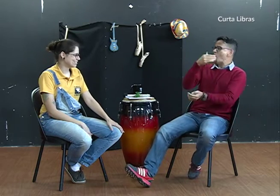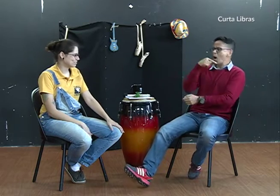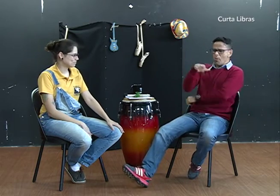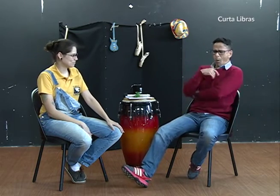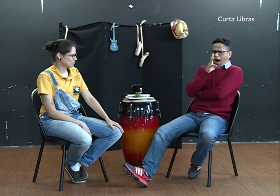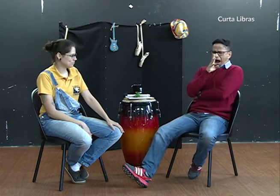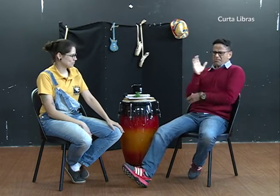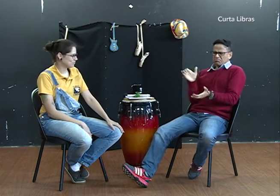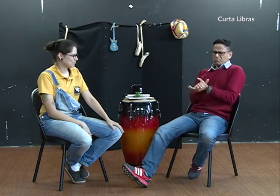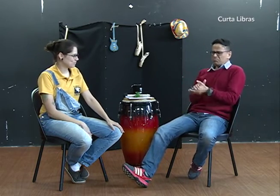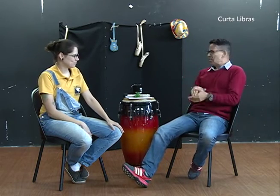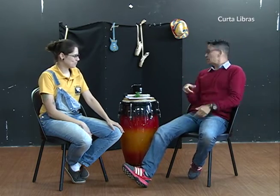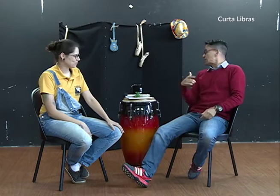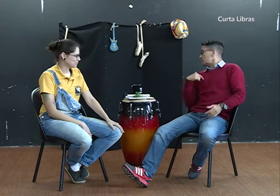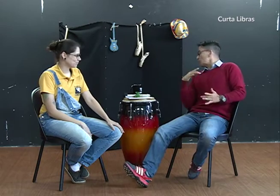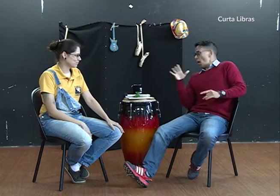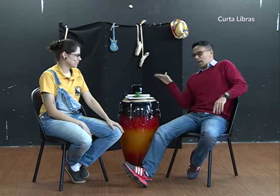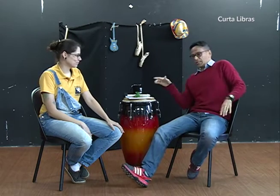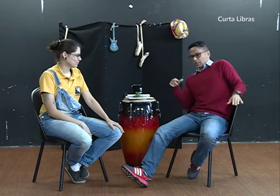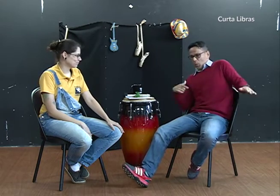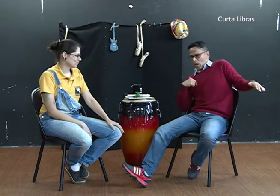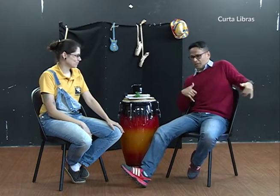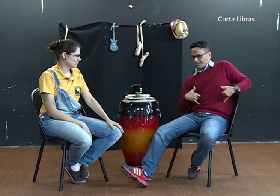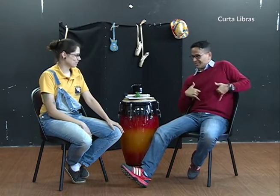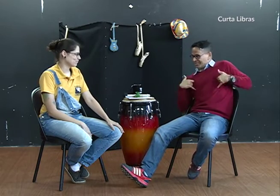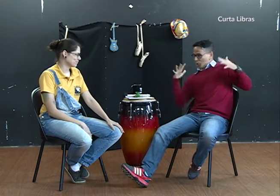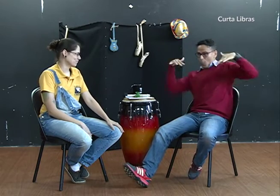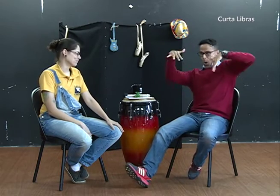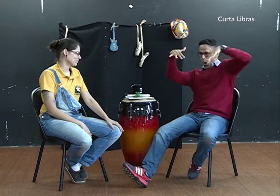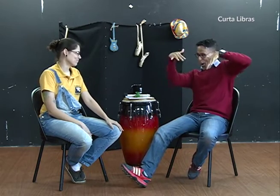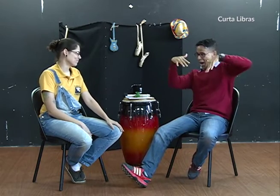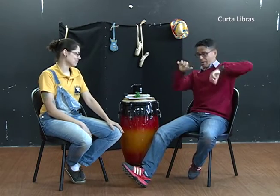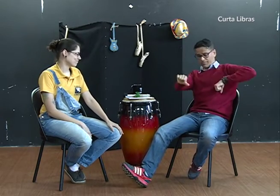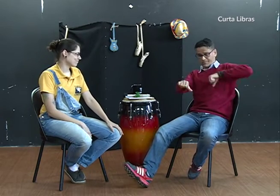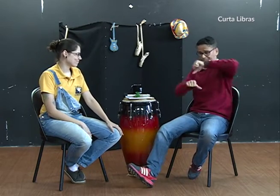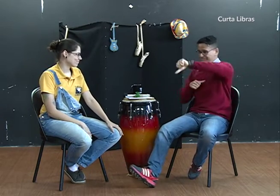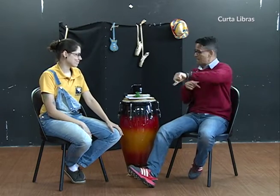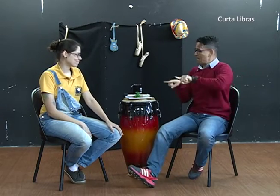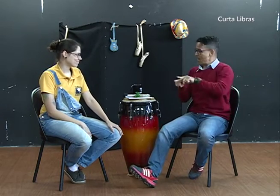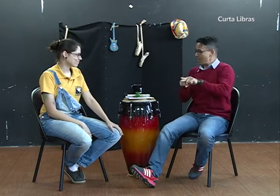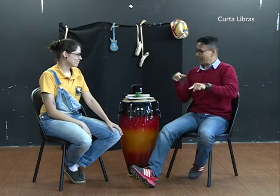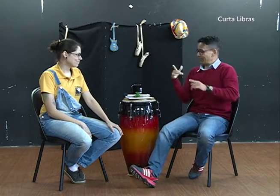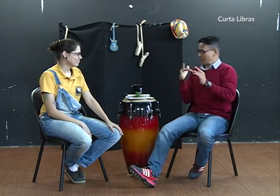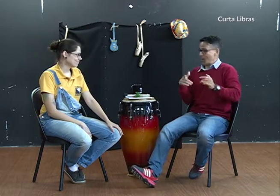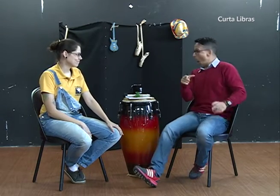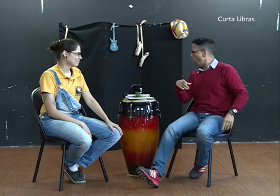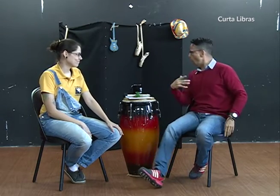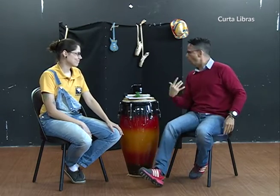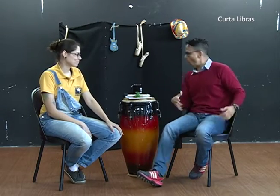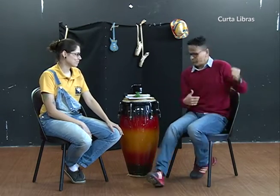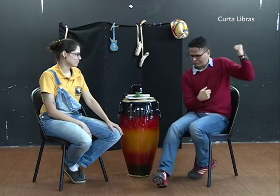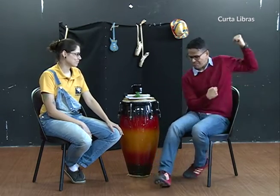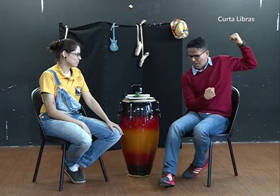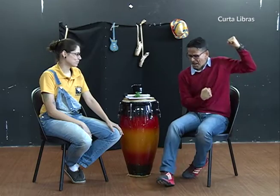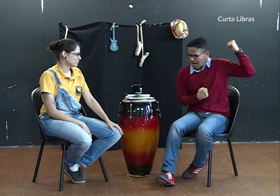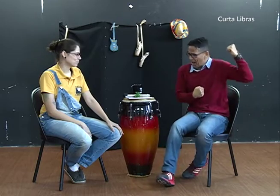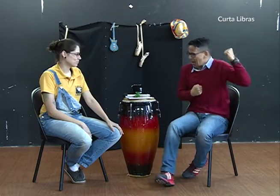dançando, e quando minha namorada e eu vamos para a pista, todos ficam admirados, pois dançamos muito bem. Mas é só isso.